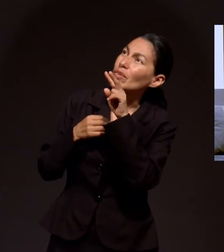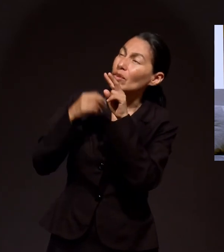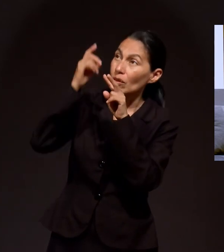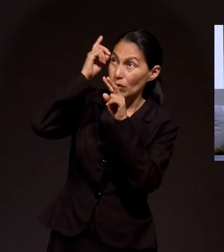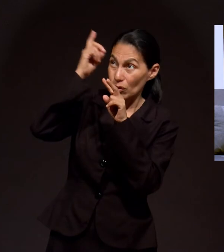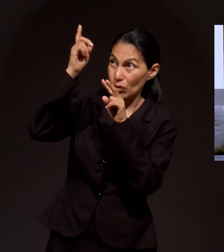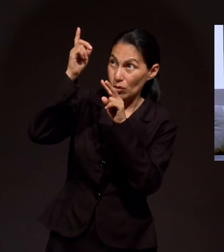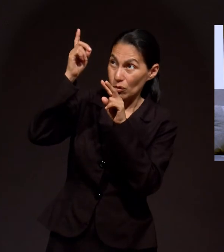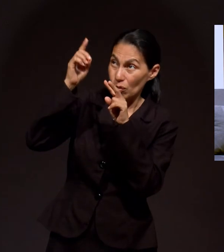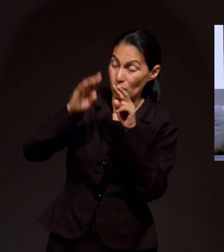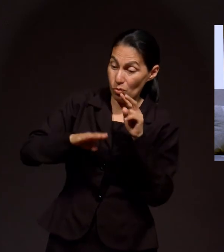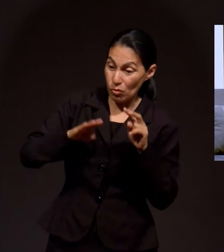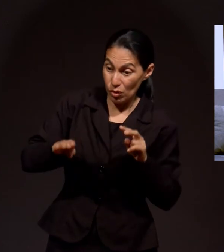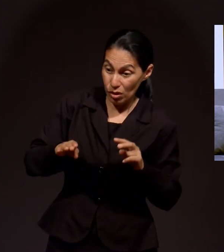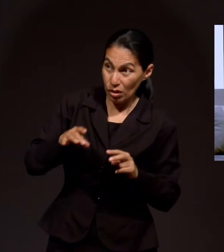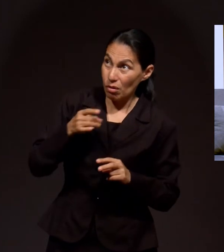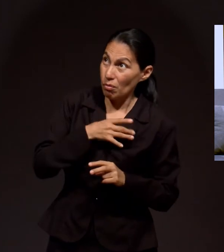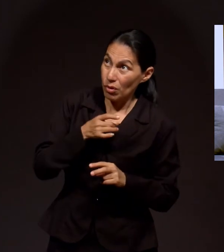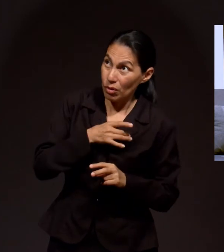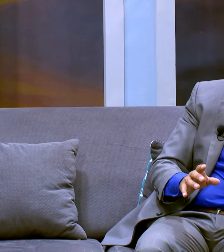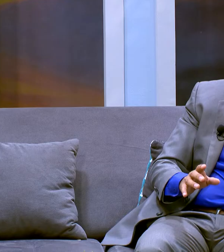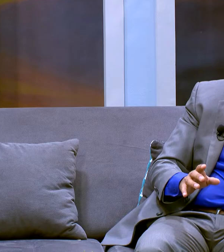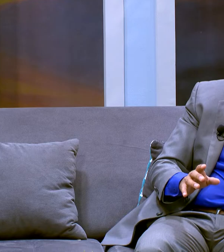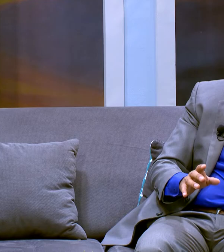Señor, no tenemos miedo a la muerte.